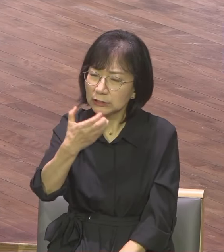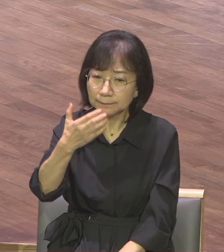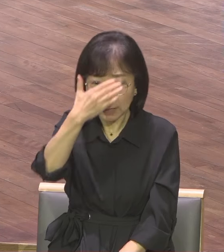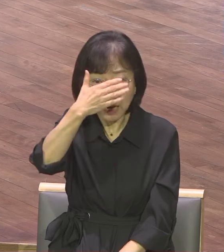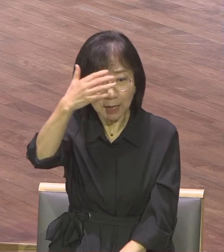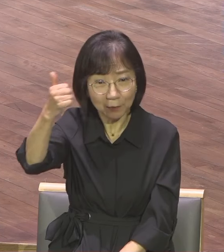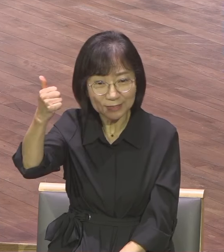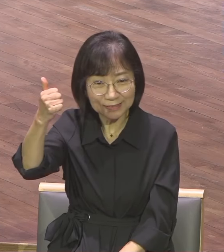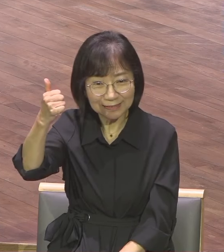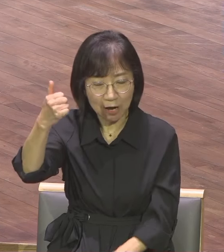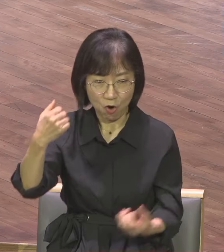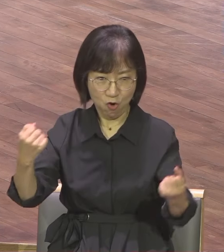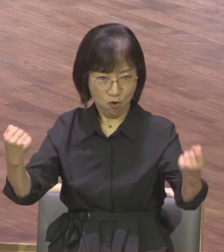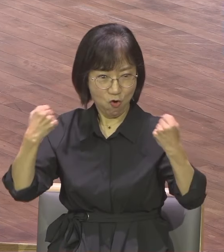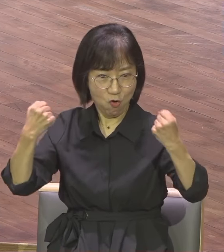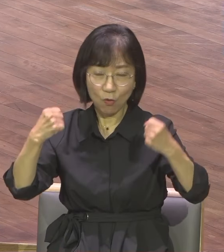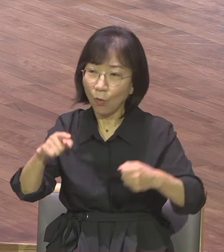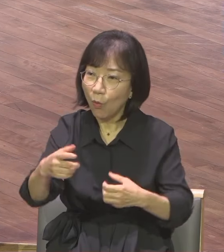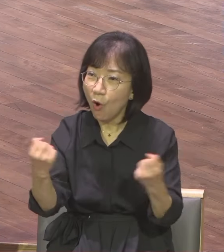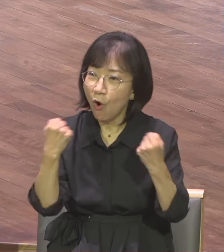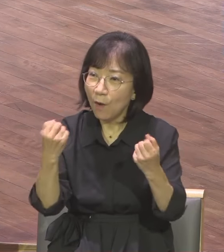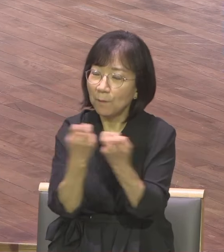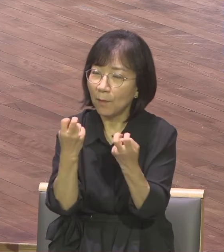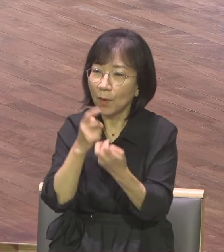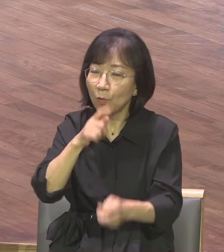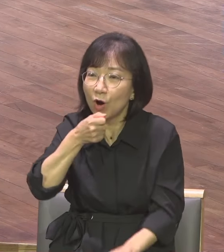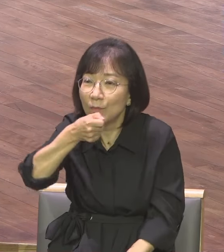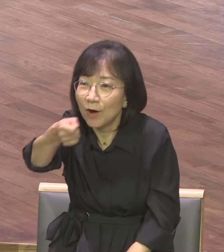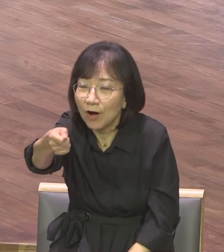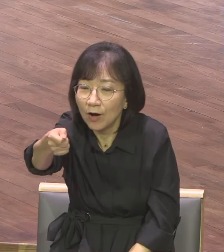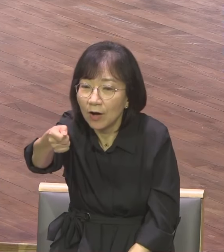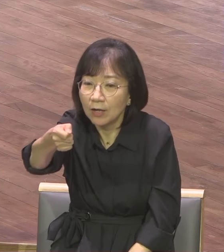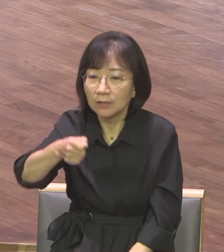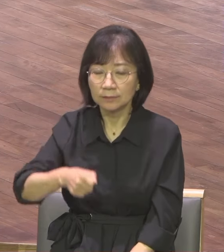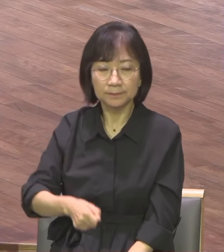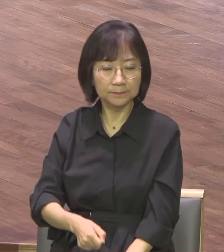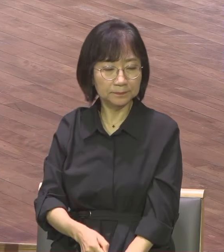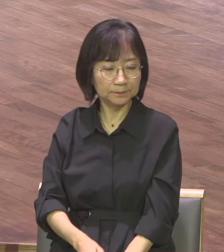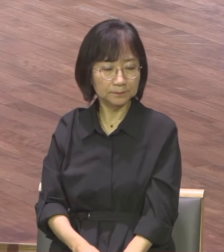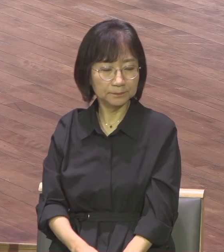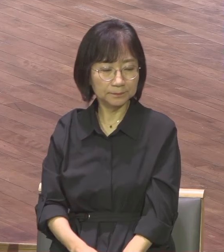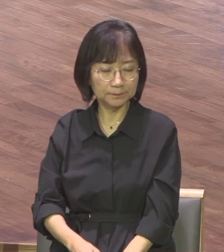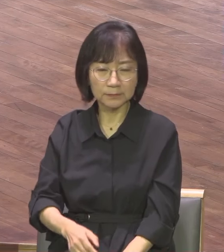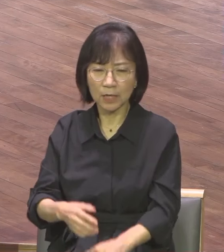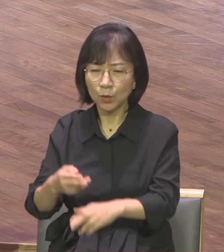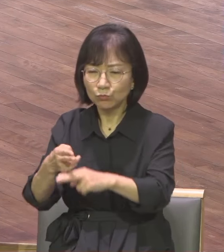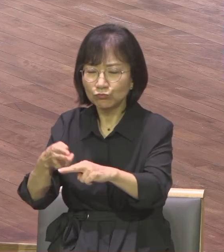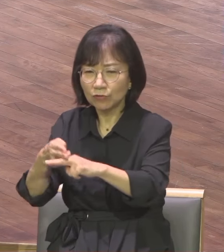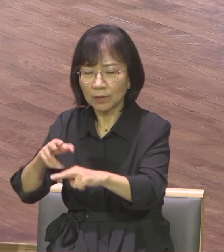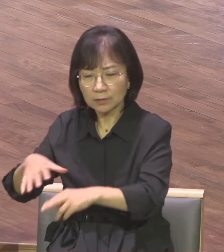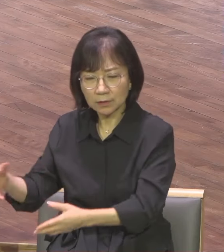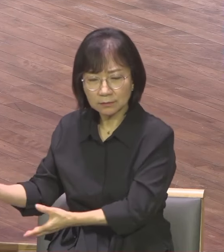비결이 무엇이냐고 물어보니까 그는 부엌에서 뭘 갖고 왔습니다 그게 뭐냐? 마늘이에요